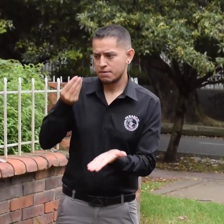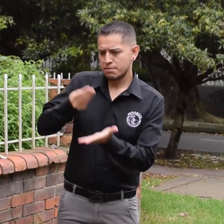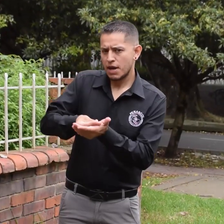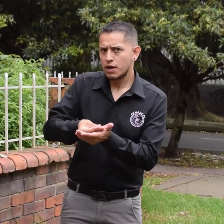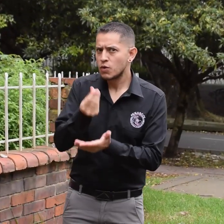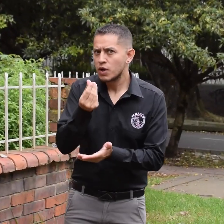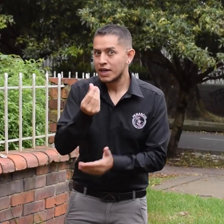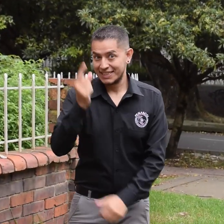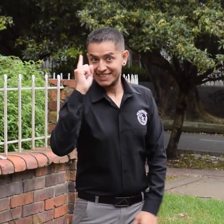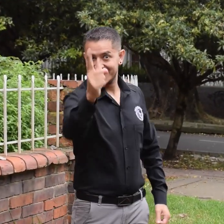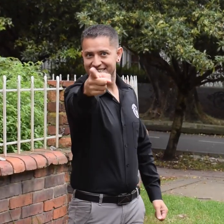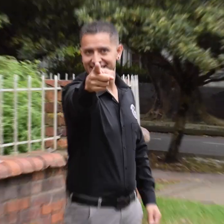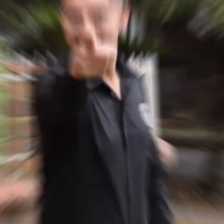El valor es este, mira.